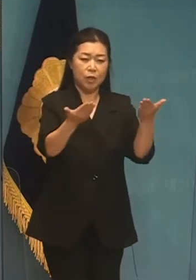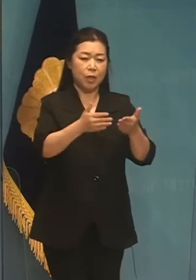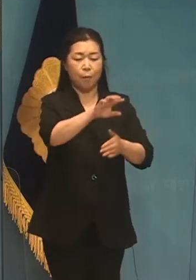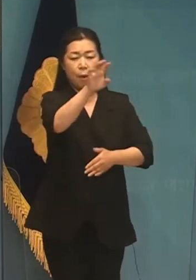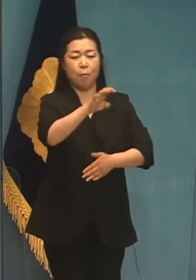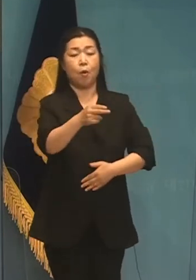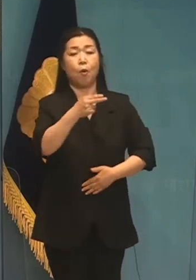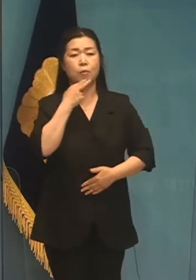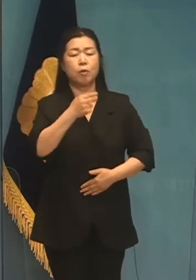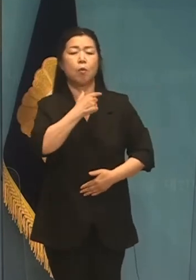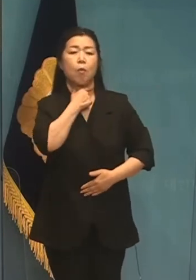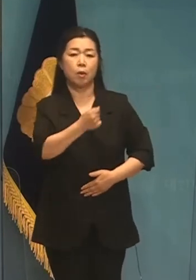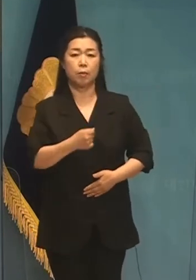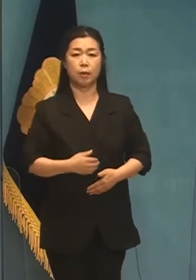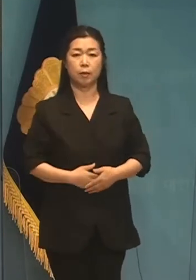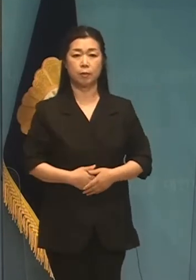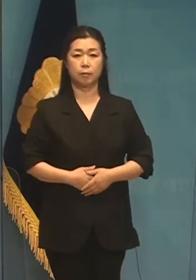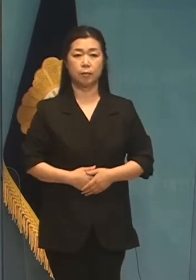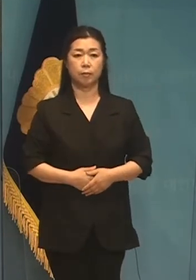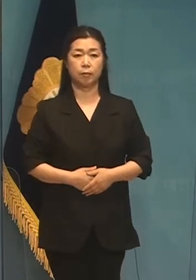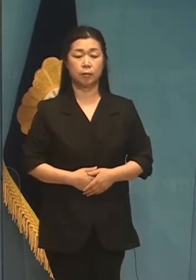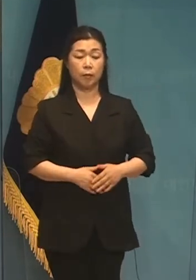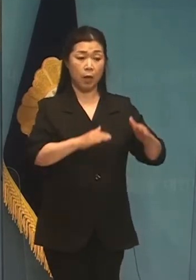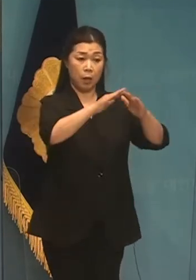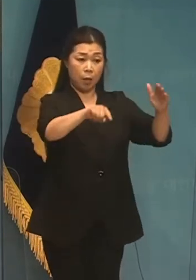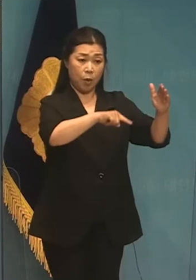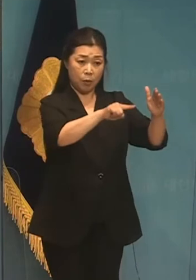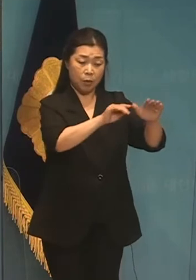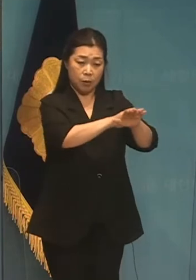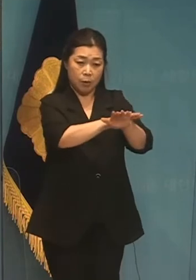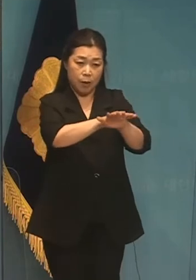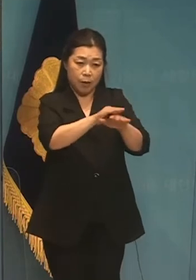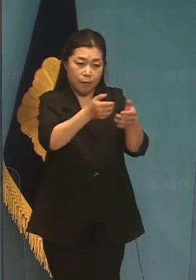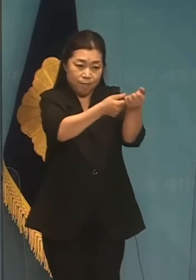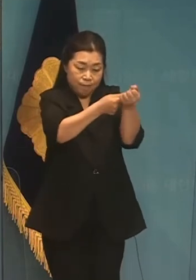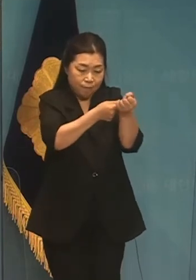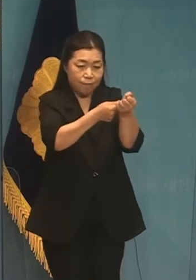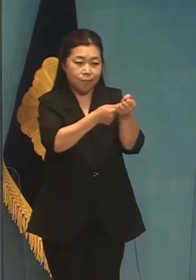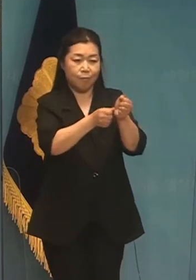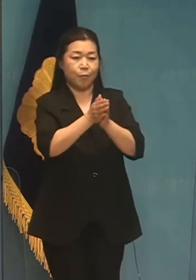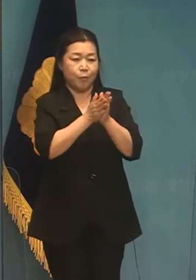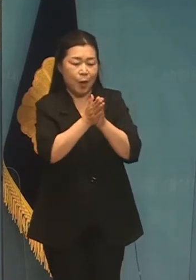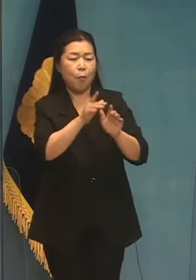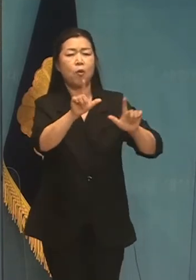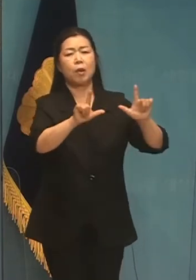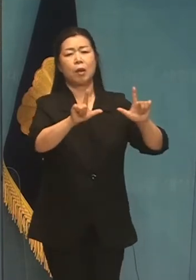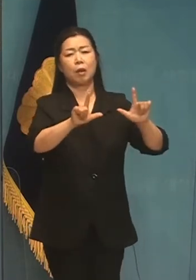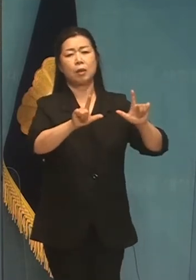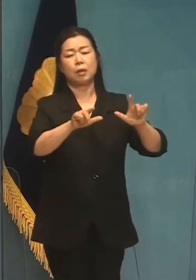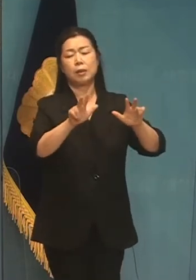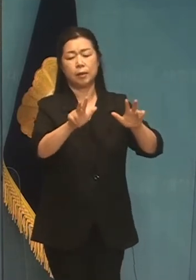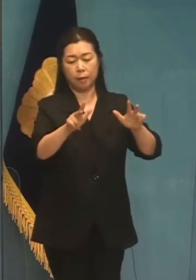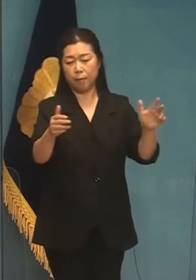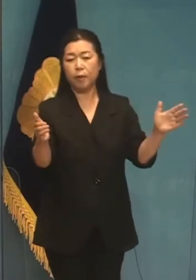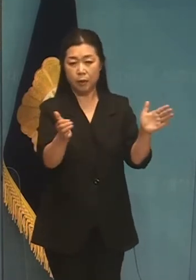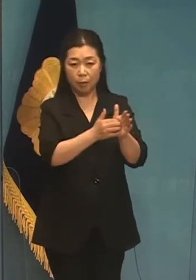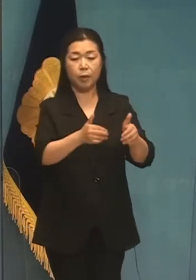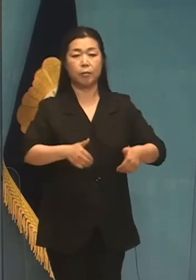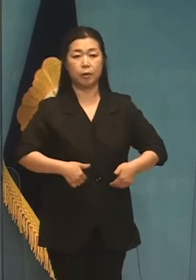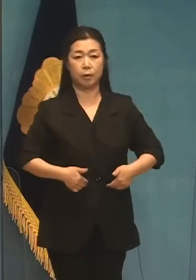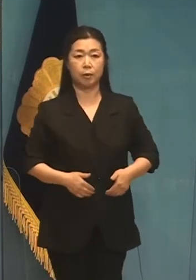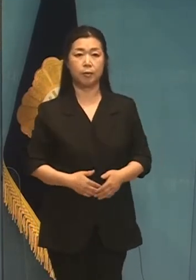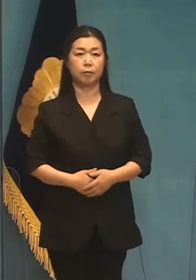바라고 계십니다. 캠프에 줄자에 서서 한 자리씩 날아먹는 낡은 시대는 이제 끝내야 합니다.